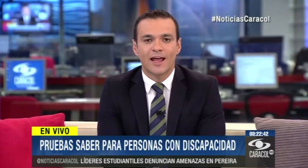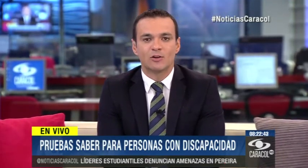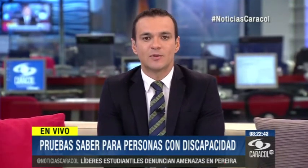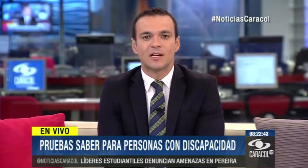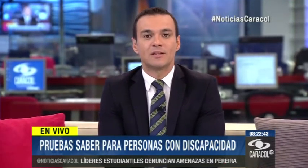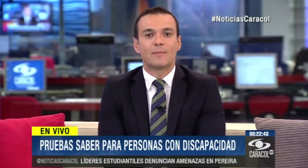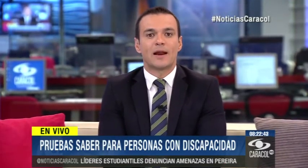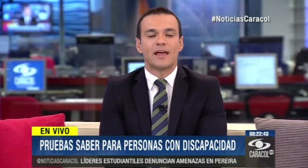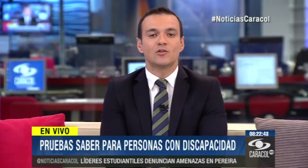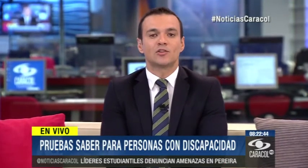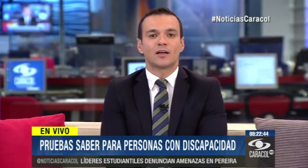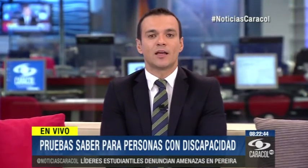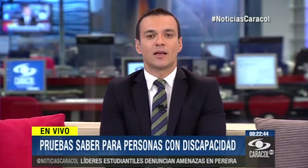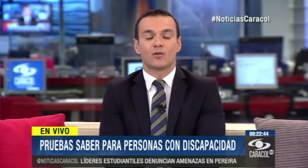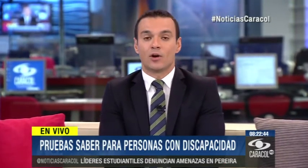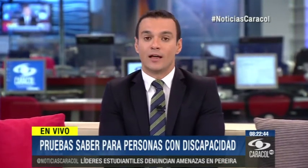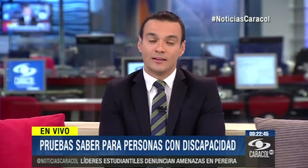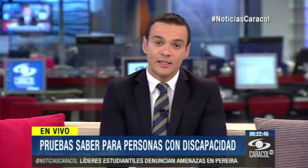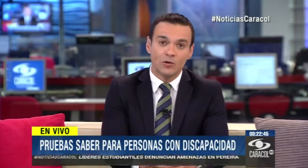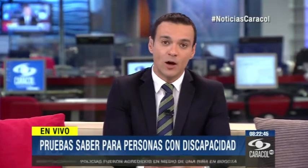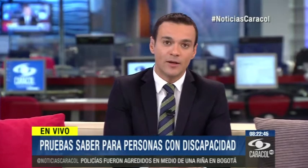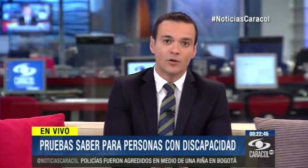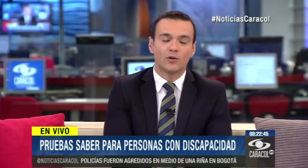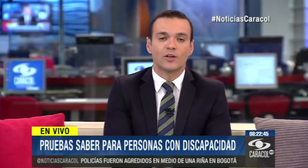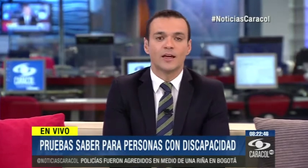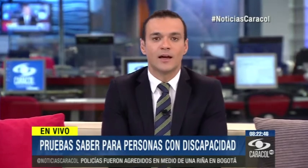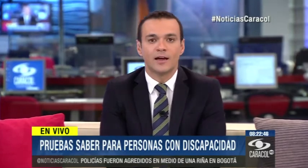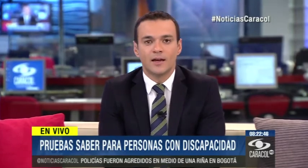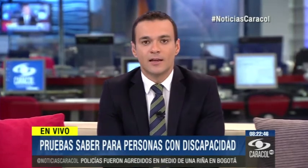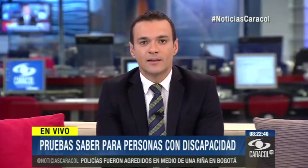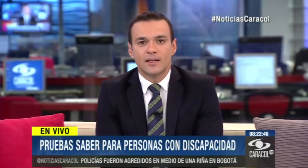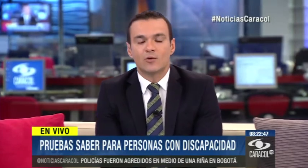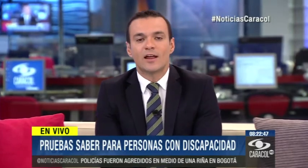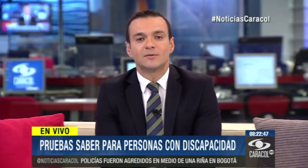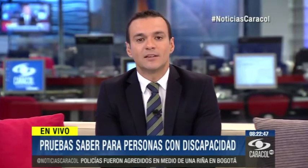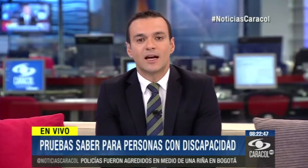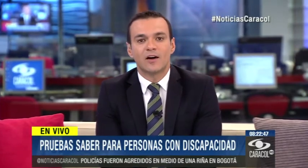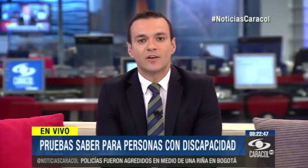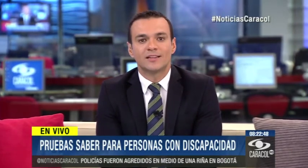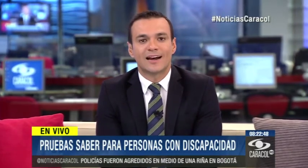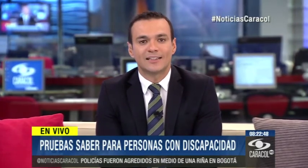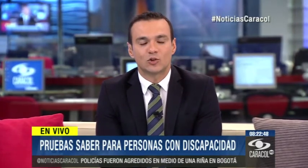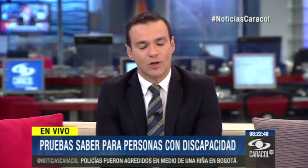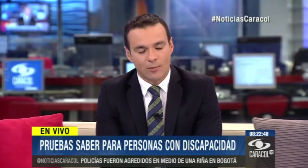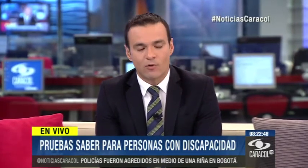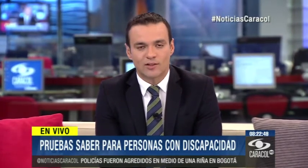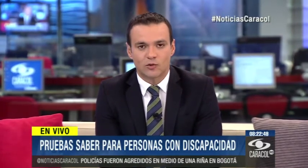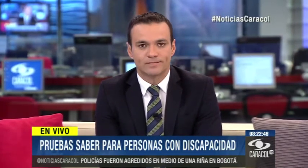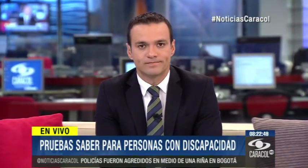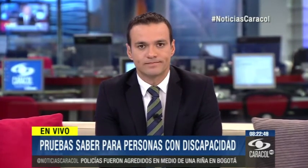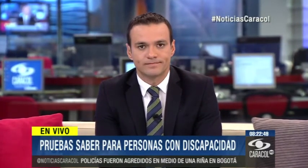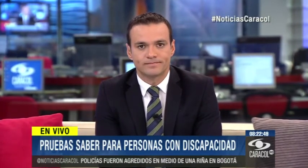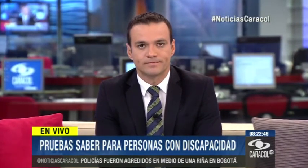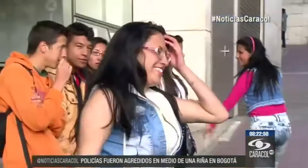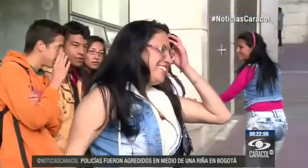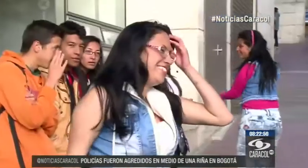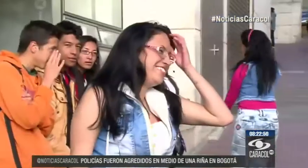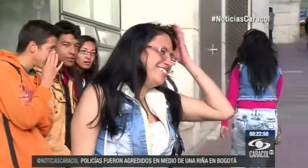método fue creado especialmente para ellos, ya que con la antigua metodología tenían una desventaja frente al resto de la población.